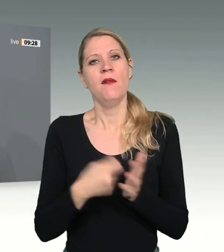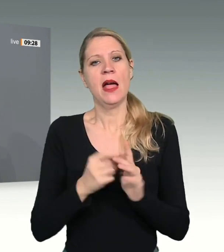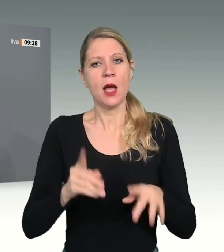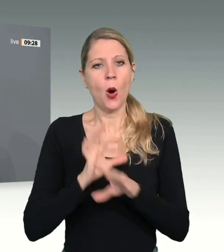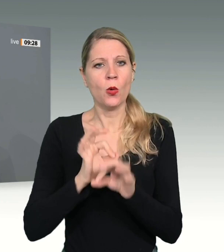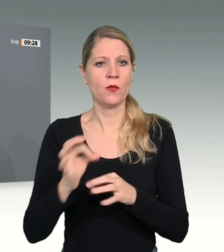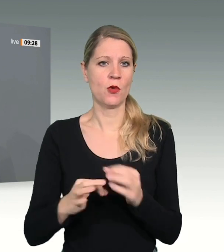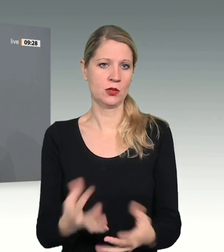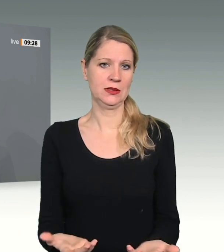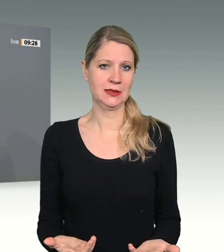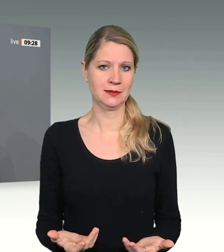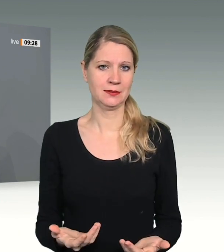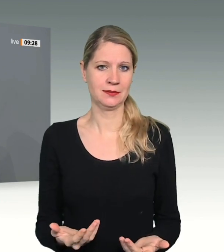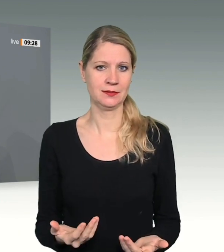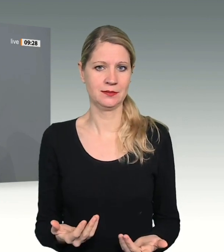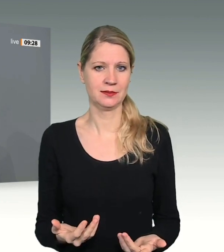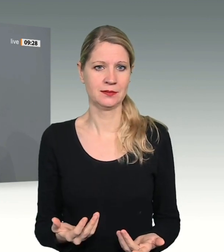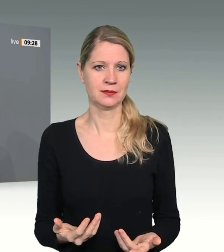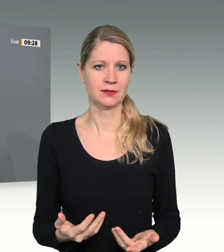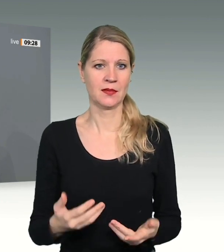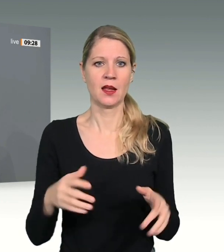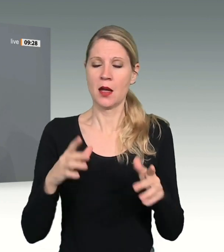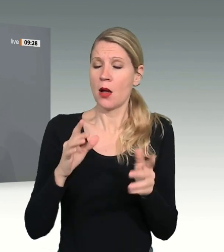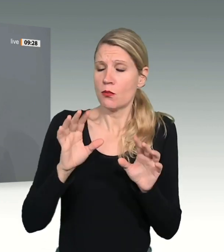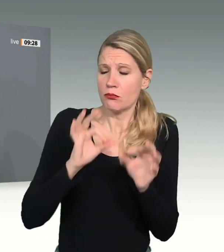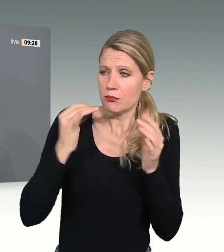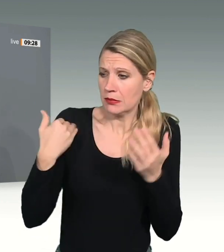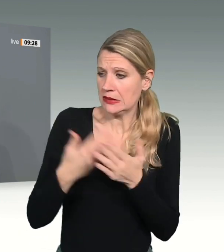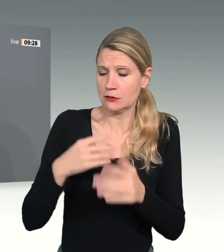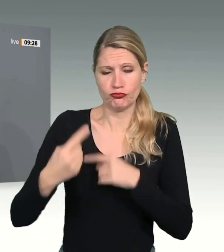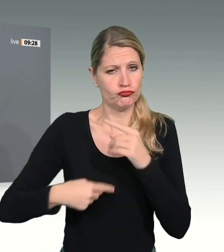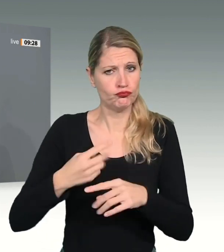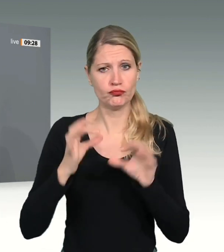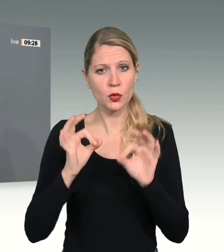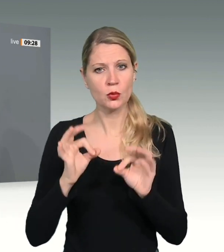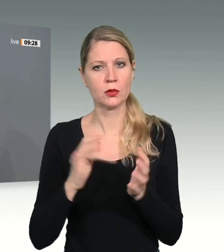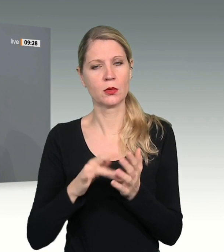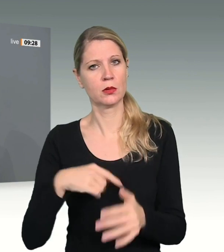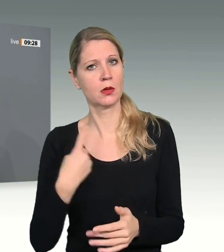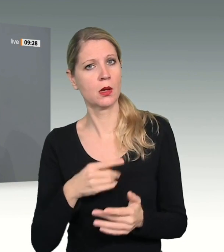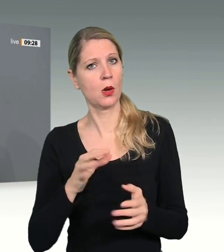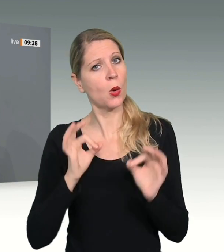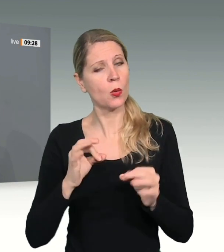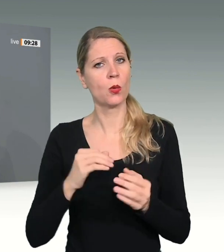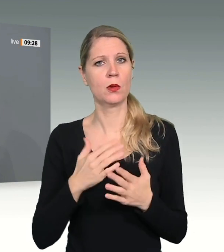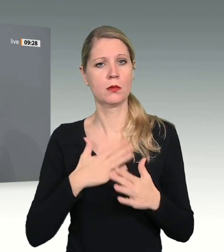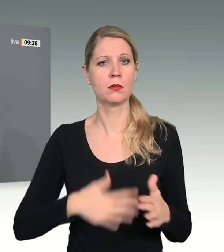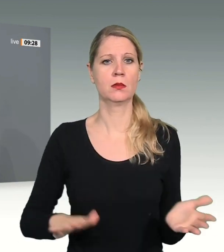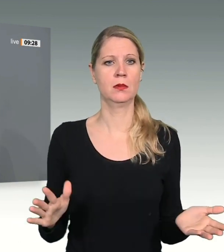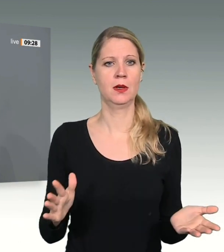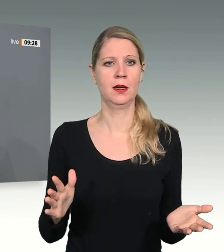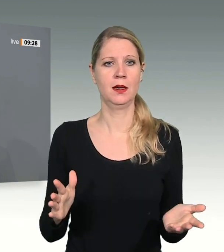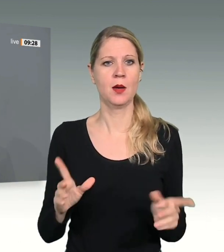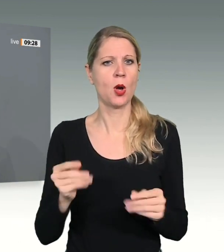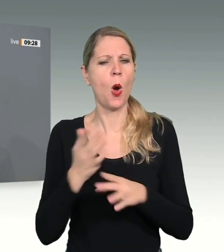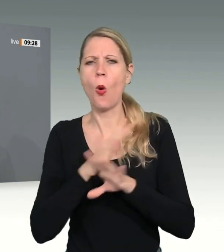Perfektionismus politische Mehrheiten zu finden, bleibe ich auch in der gegenwärtigen Krise zuversichtlich. Denn